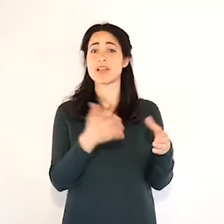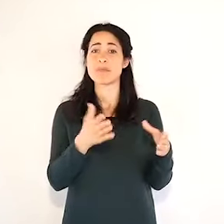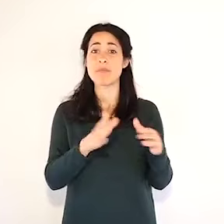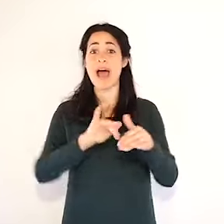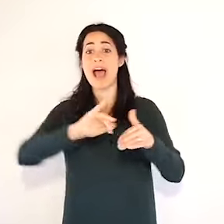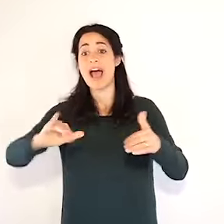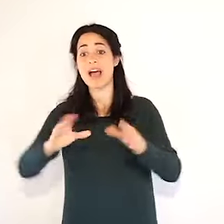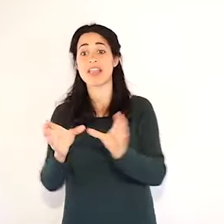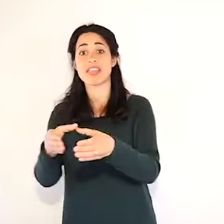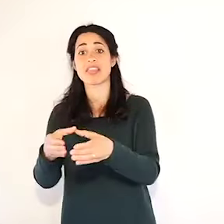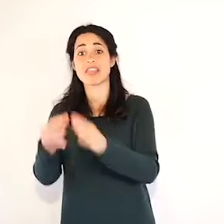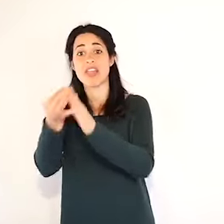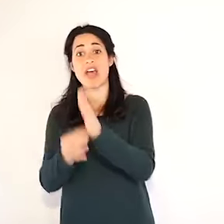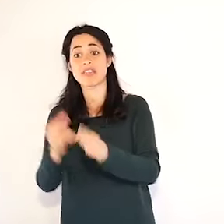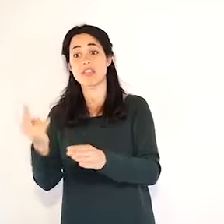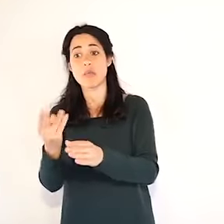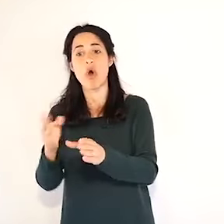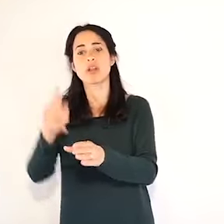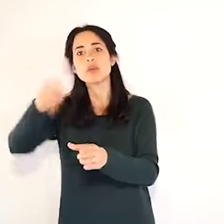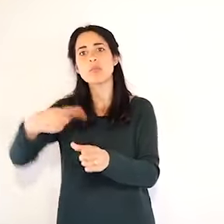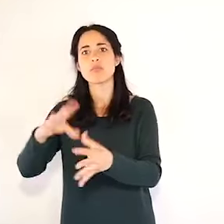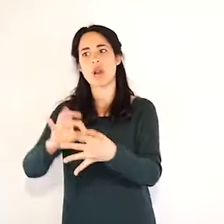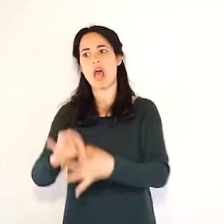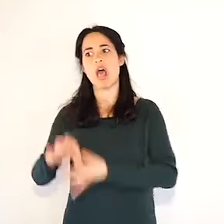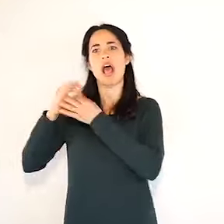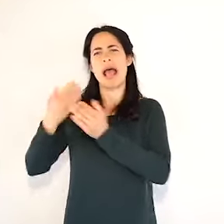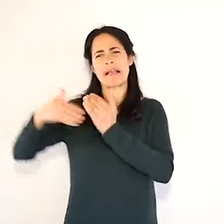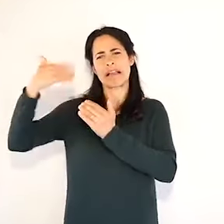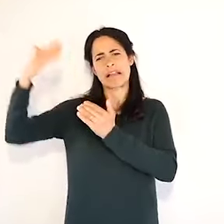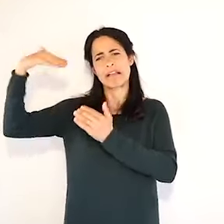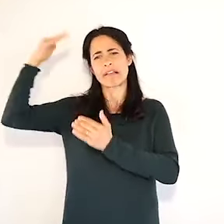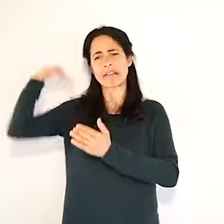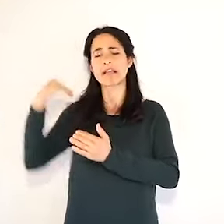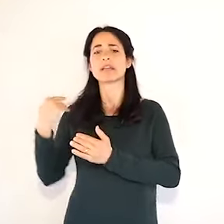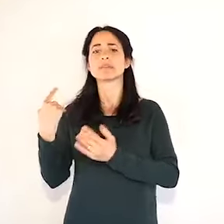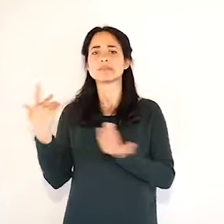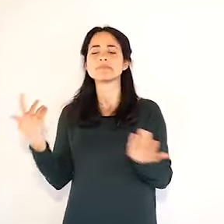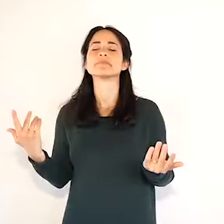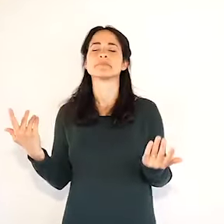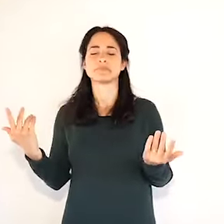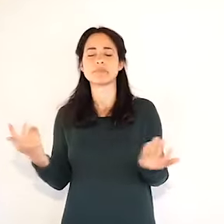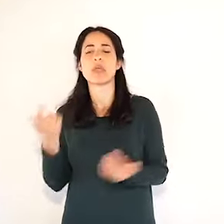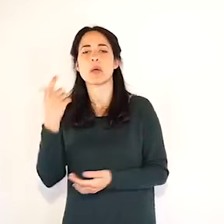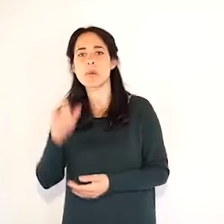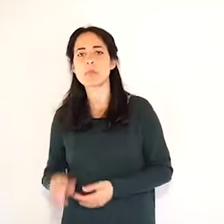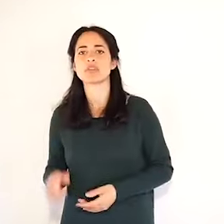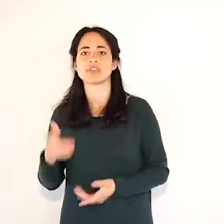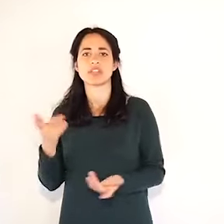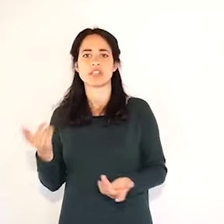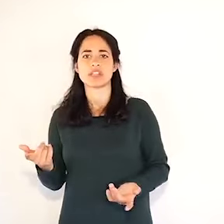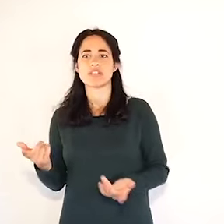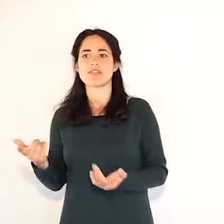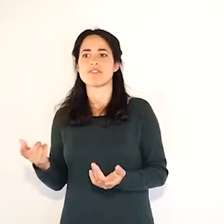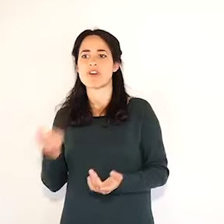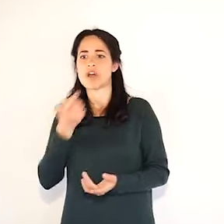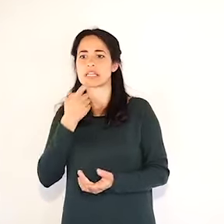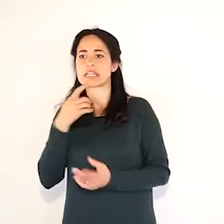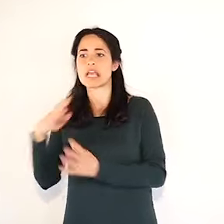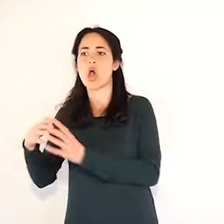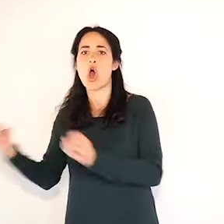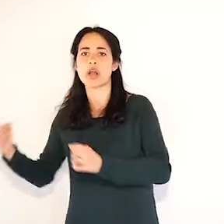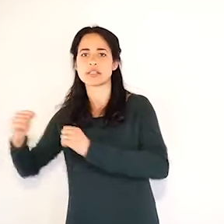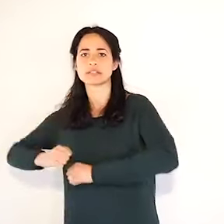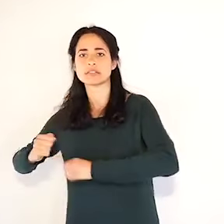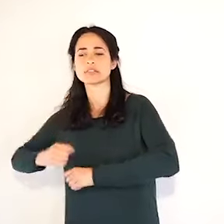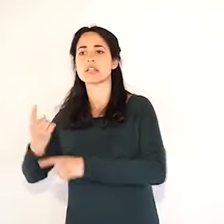attribuire da parte degli organismi competenti il decesso effettivamente alla